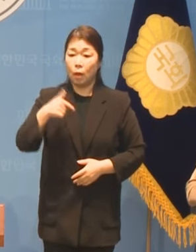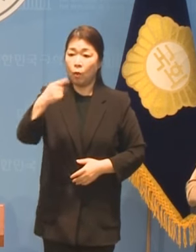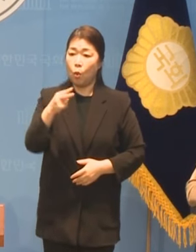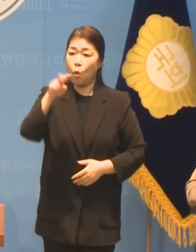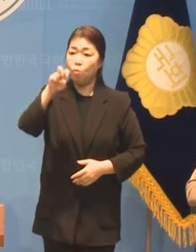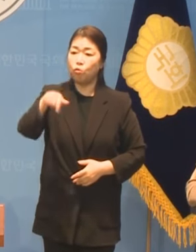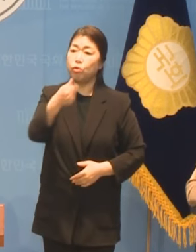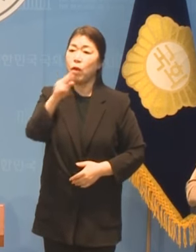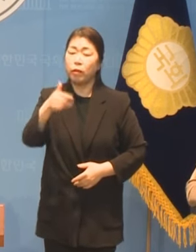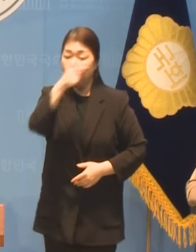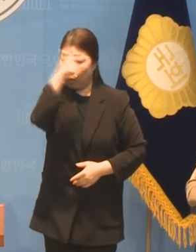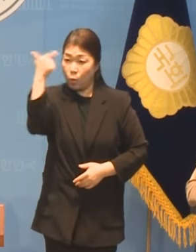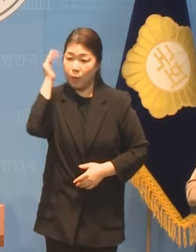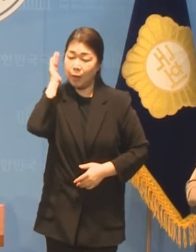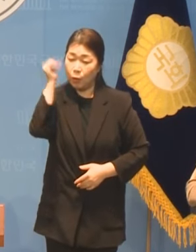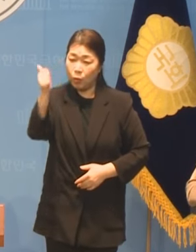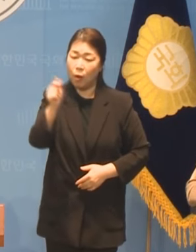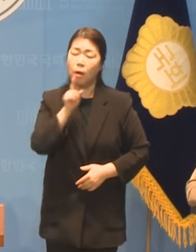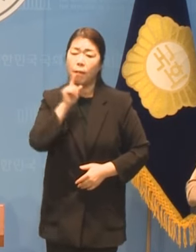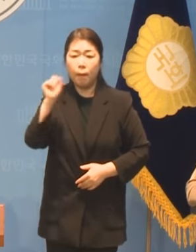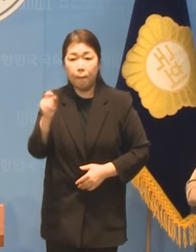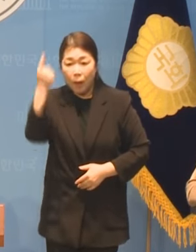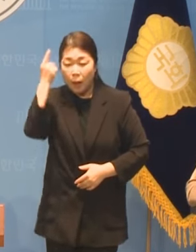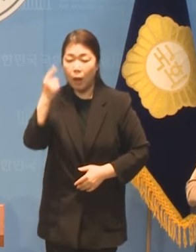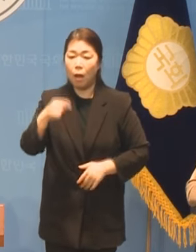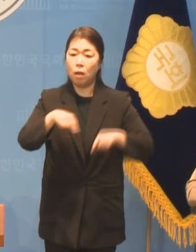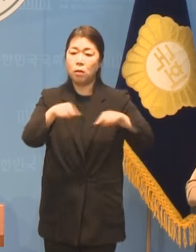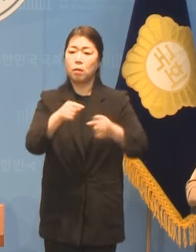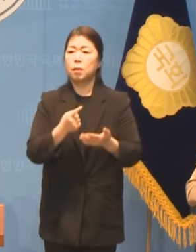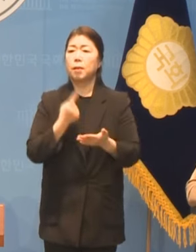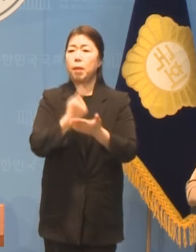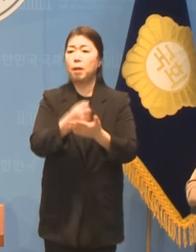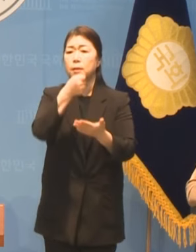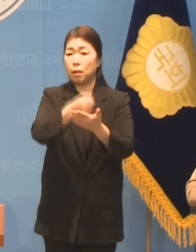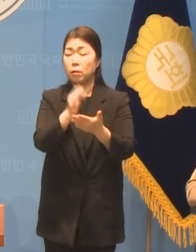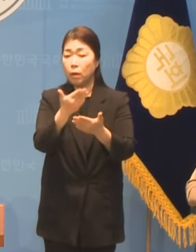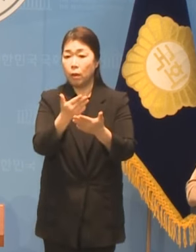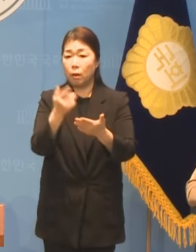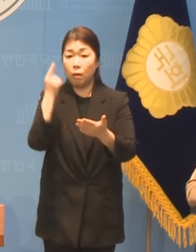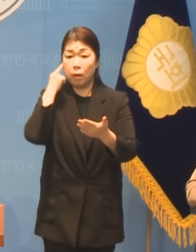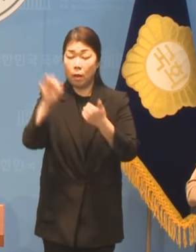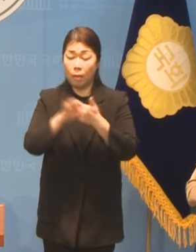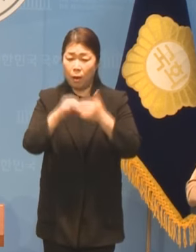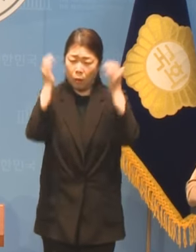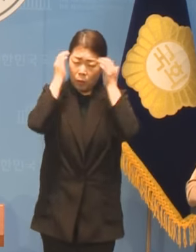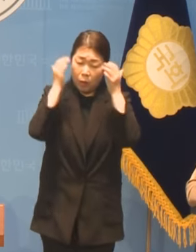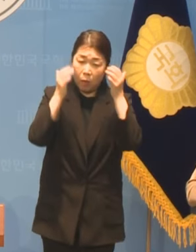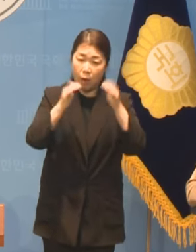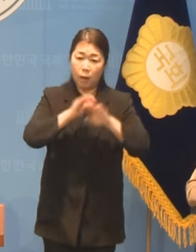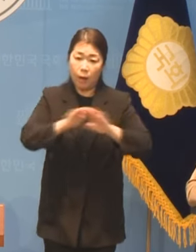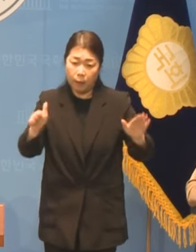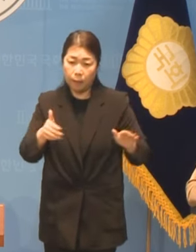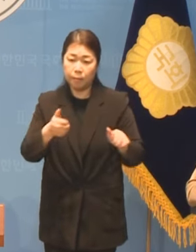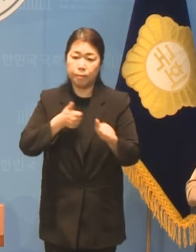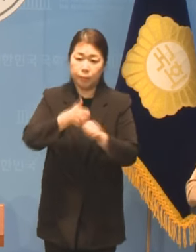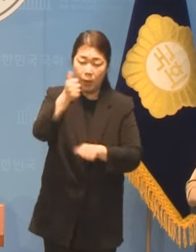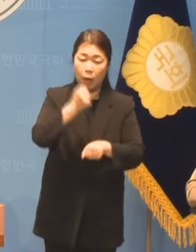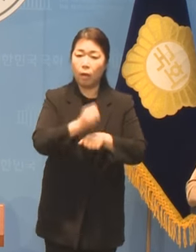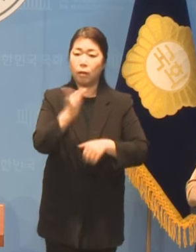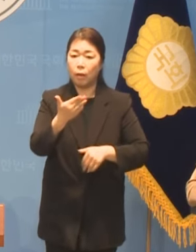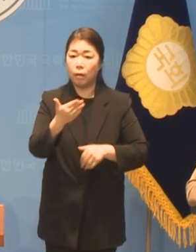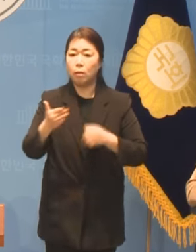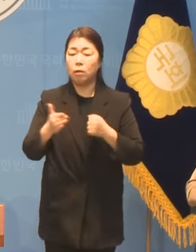대통령의 말씀 하나로 정치를 결심하게 되었습니다 극복해야 할 역경이 없는 사회를 만드는데 힘을 모아야 한다